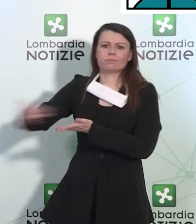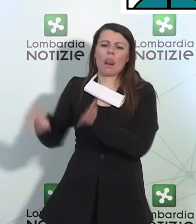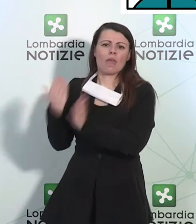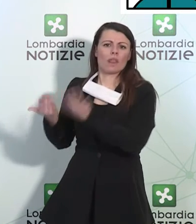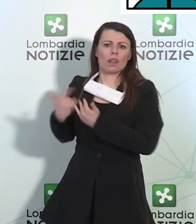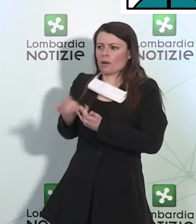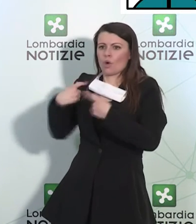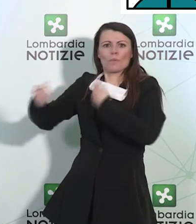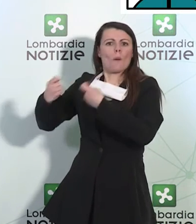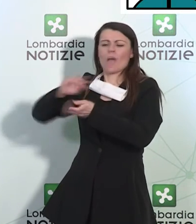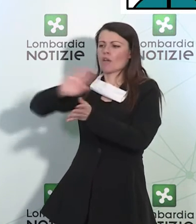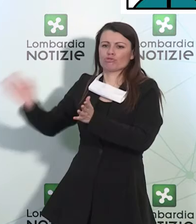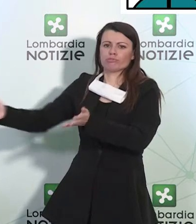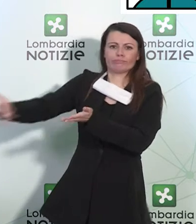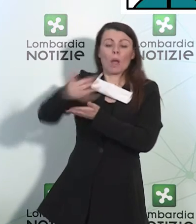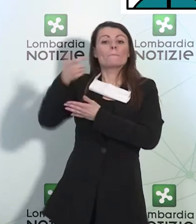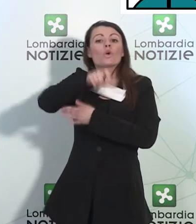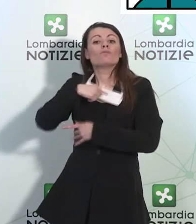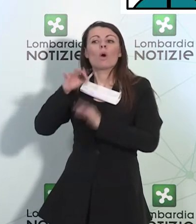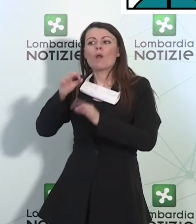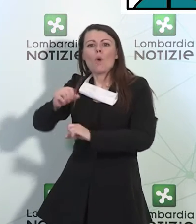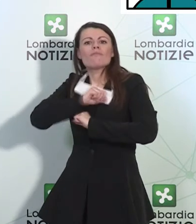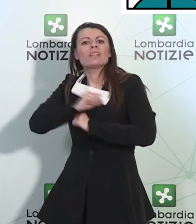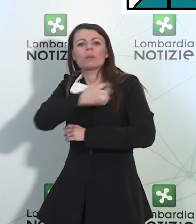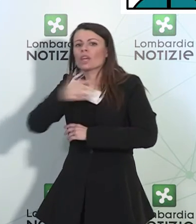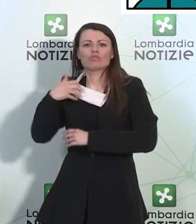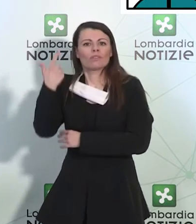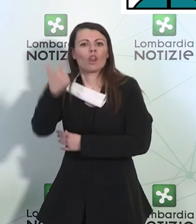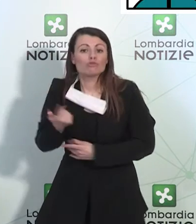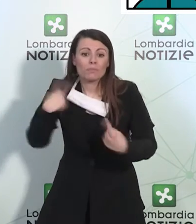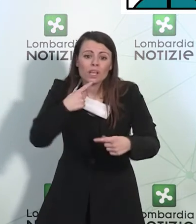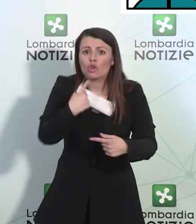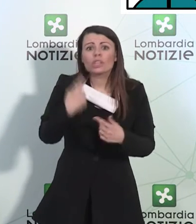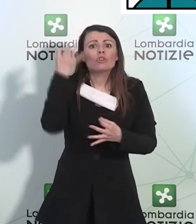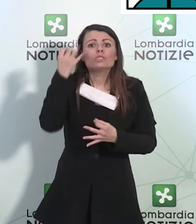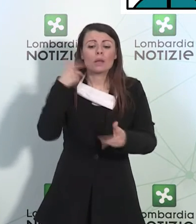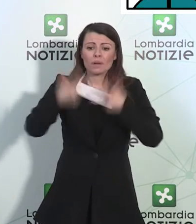di credibilità scientifica. Quindi, ecco perché, io dico, bisogna andare cauti.